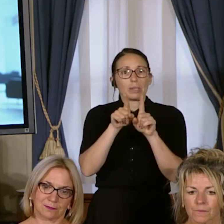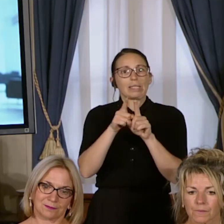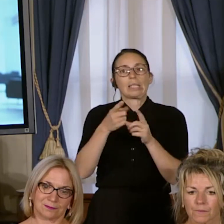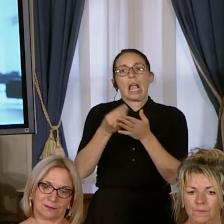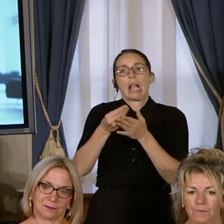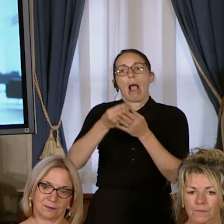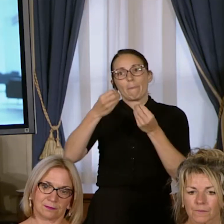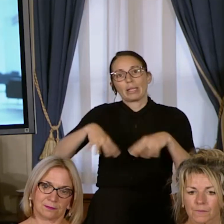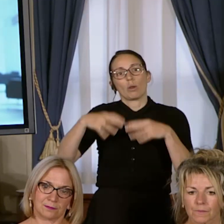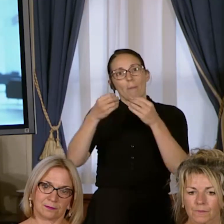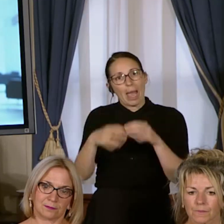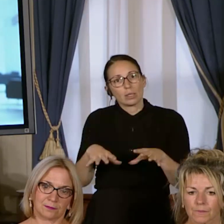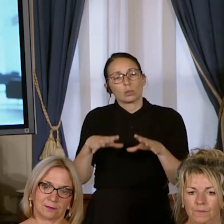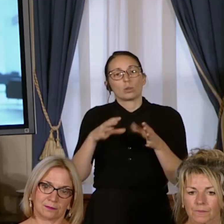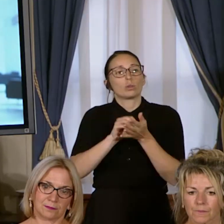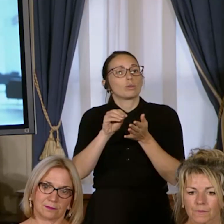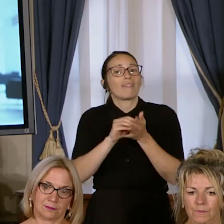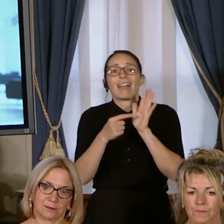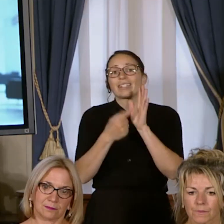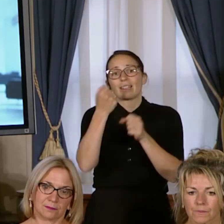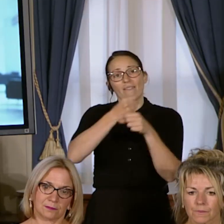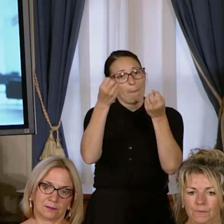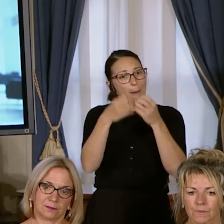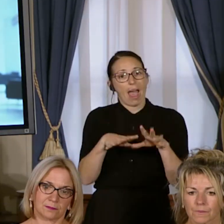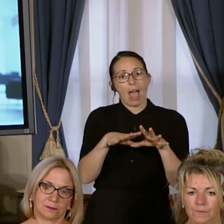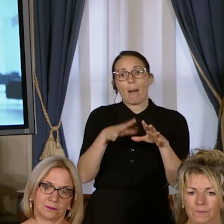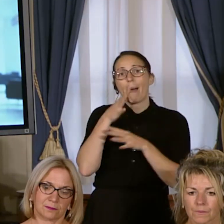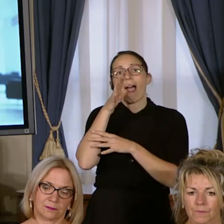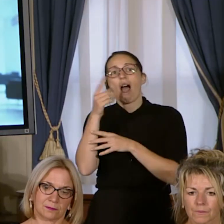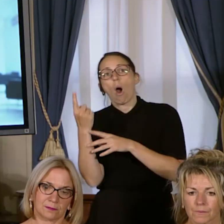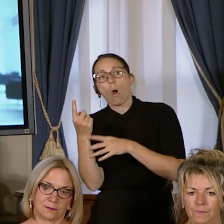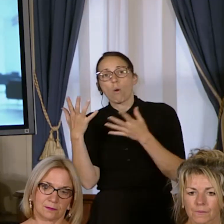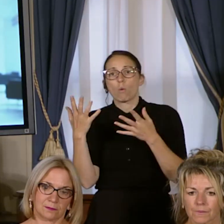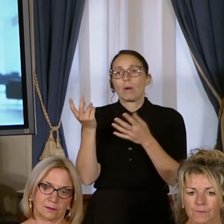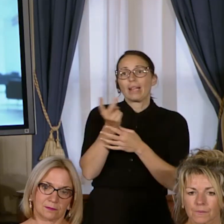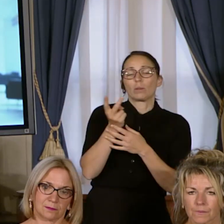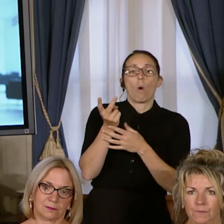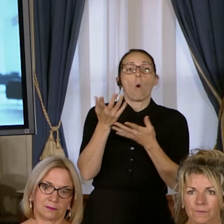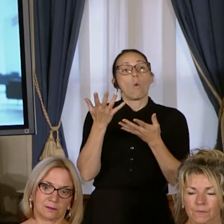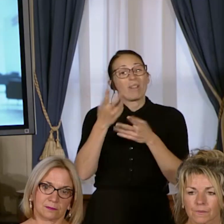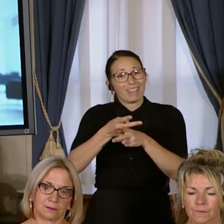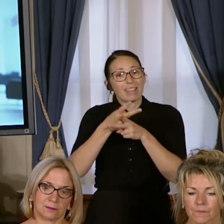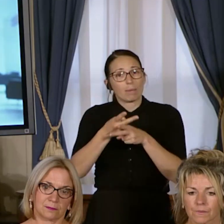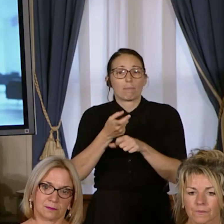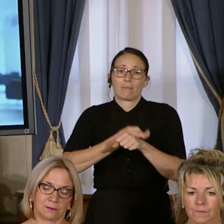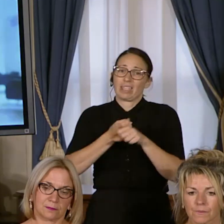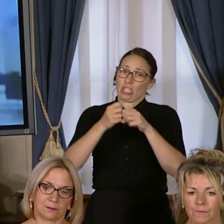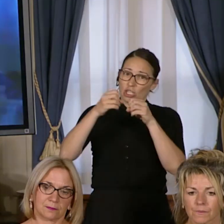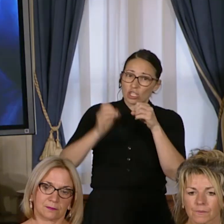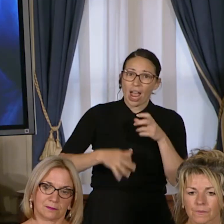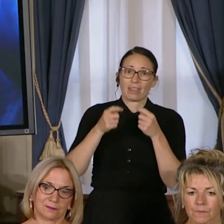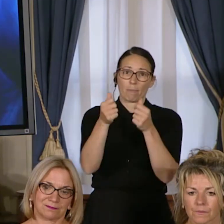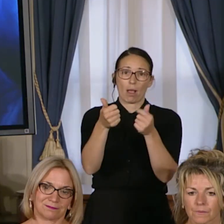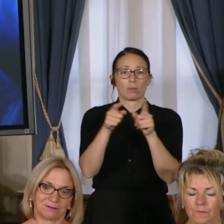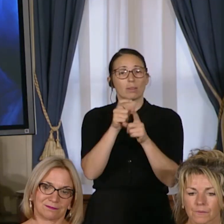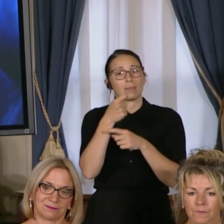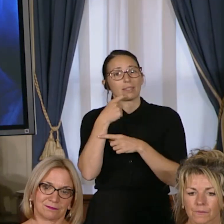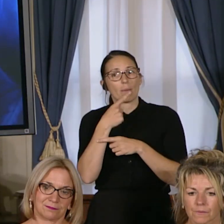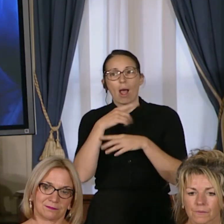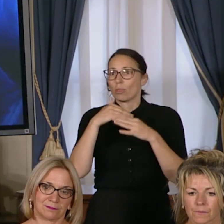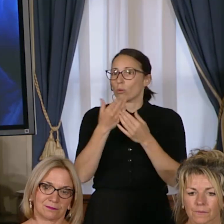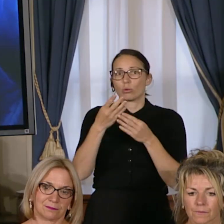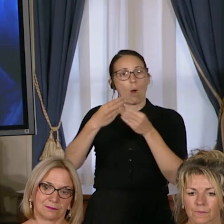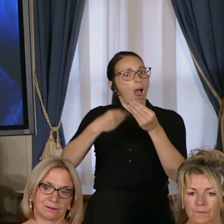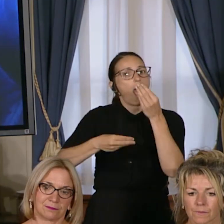engendrées par souvent des pertes d'emploi d'un des deux parents, des traitements médicaux qui sont chers, des médicaments qui ne sont pas toujours